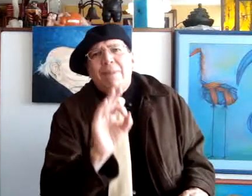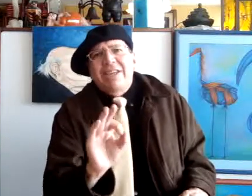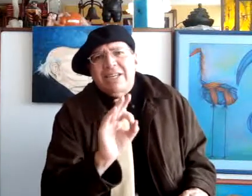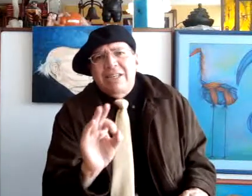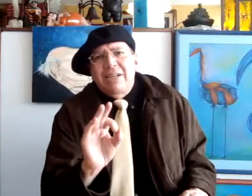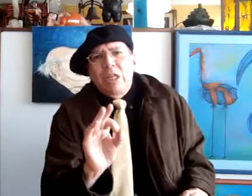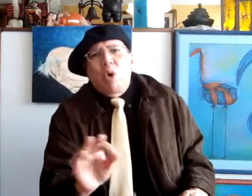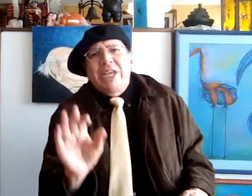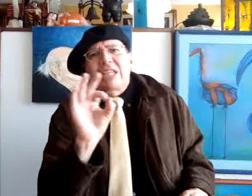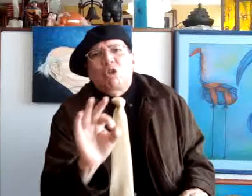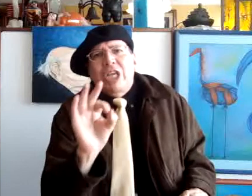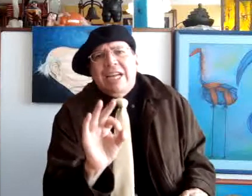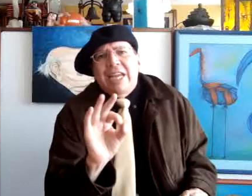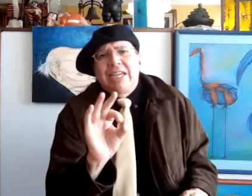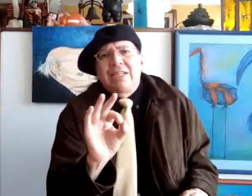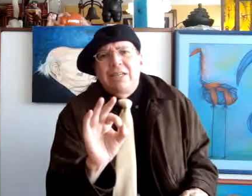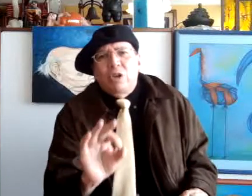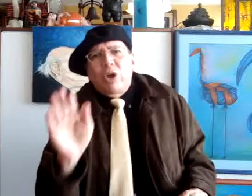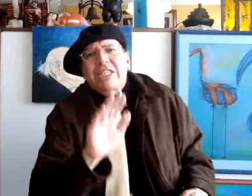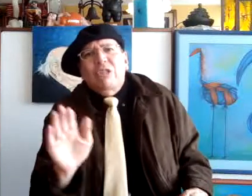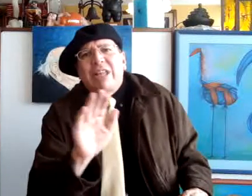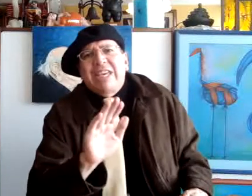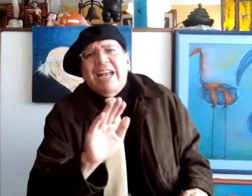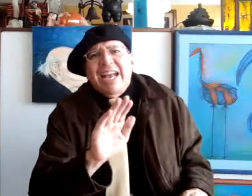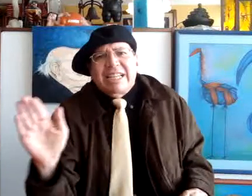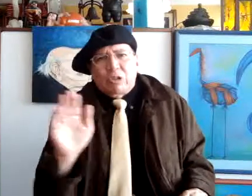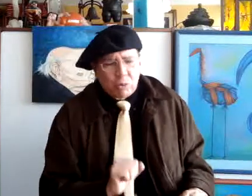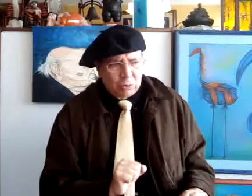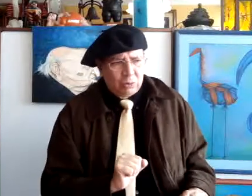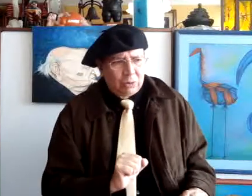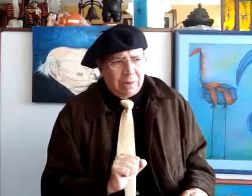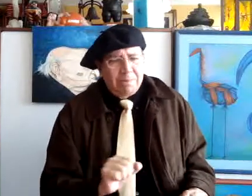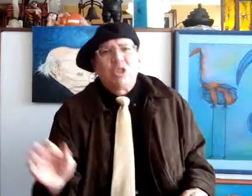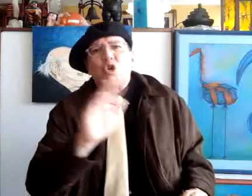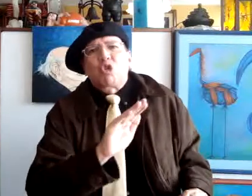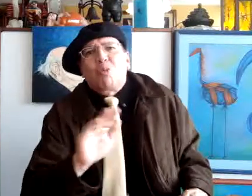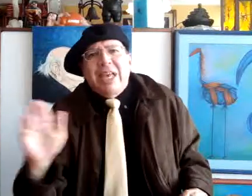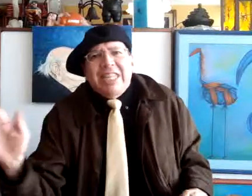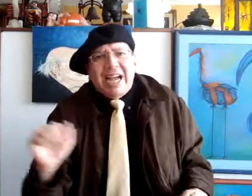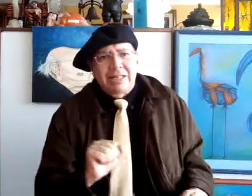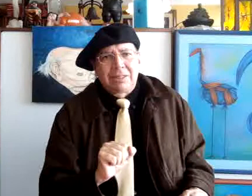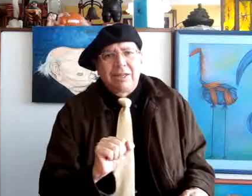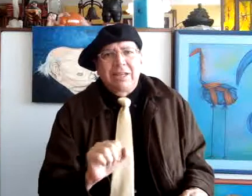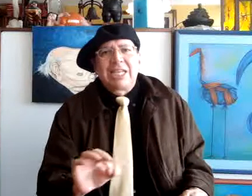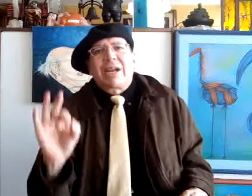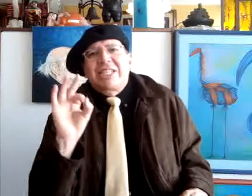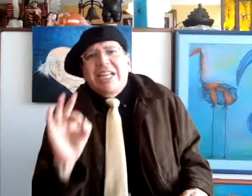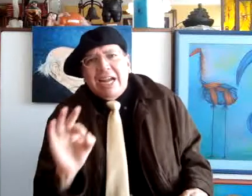Niemeyer no hay que asociarle con esa ciudad injerto, medio ortopédica, que es Brasilia.